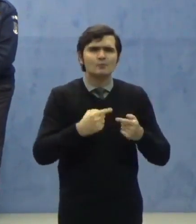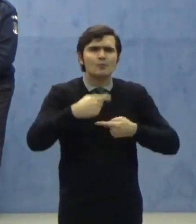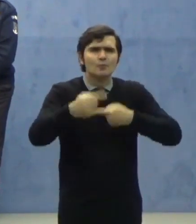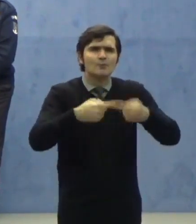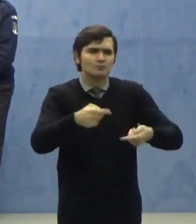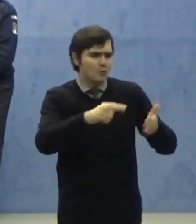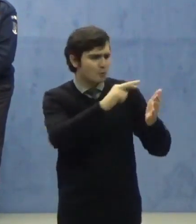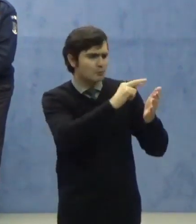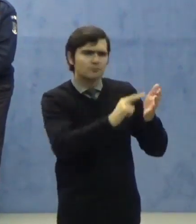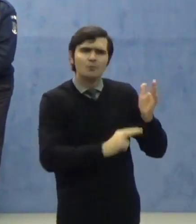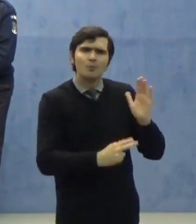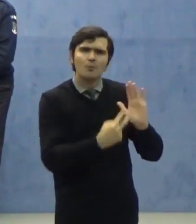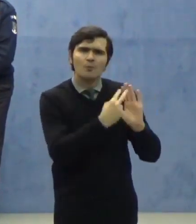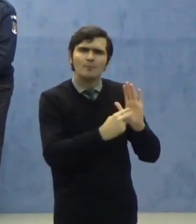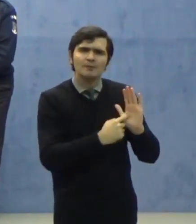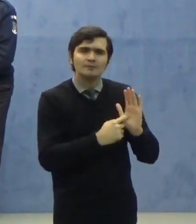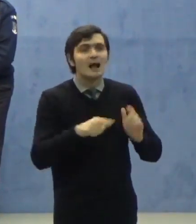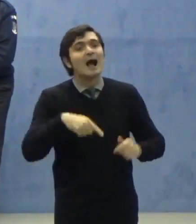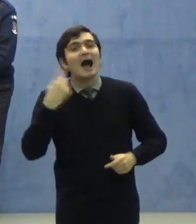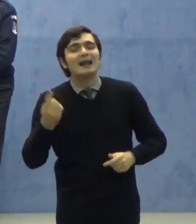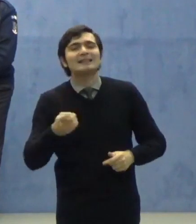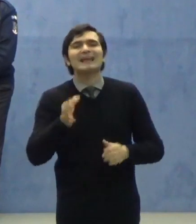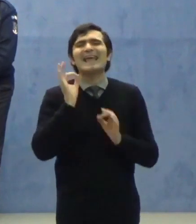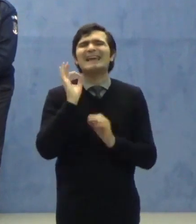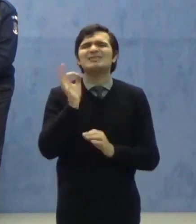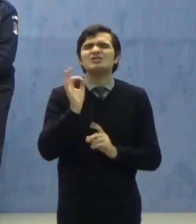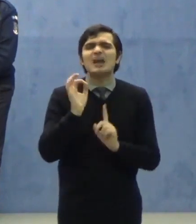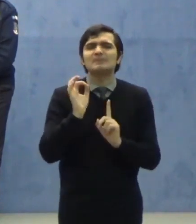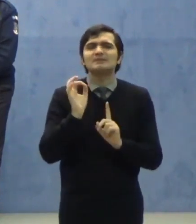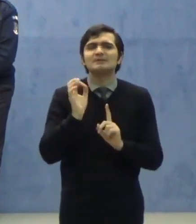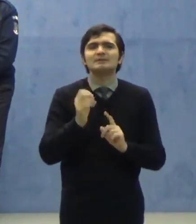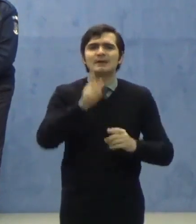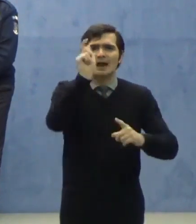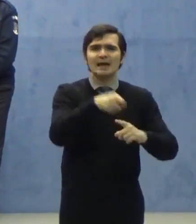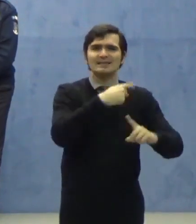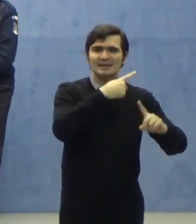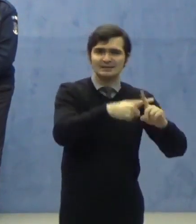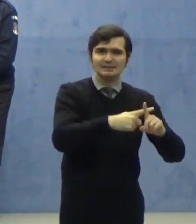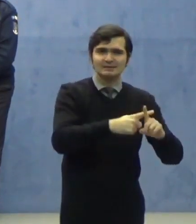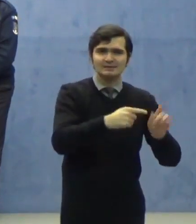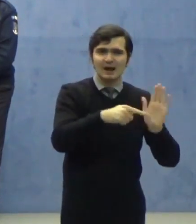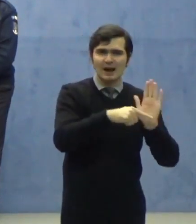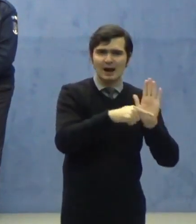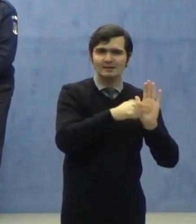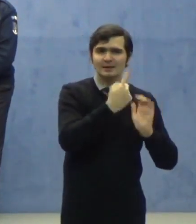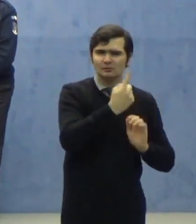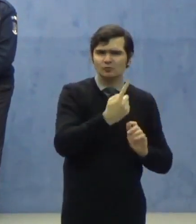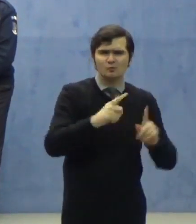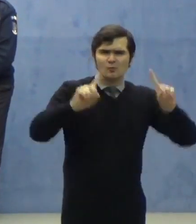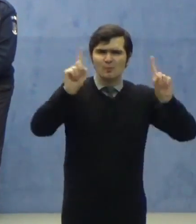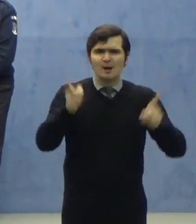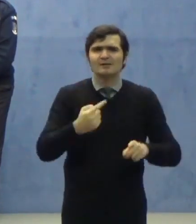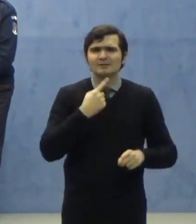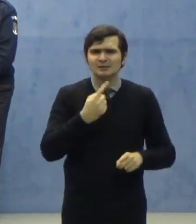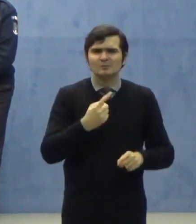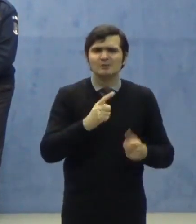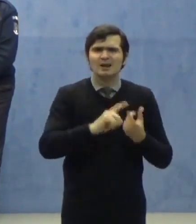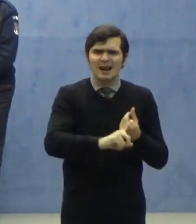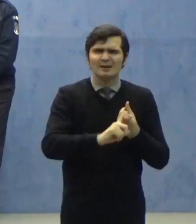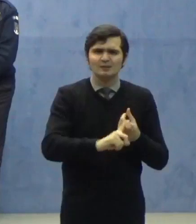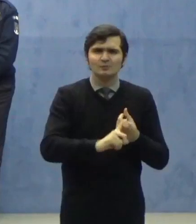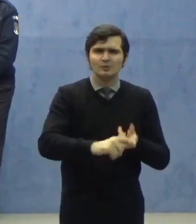Alte excepții de la interdicția prevăzută la aliniatul 1, fac o paranteză, cel cu zona